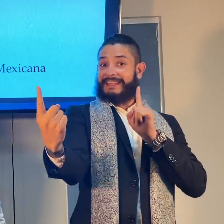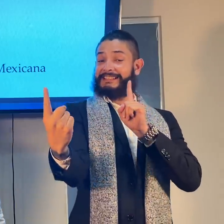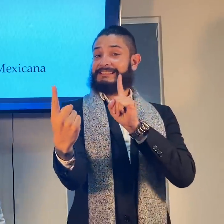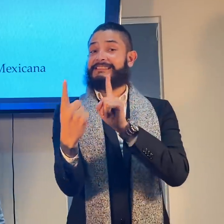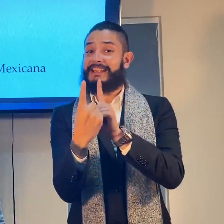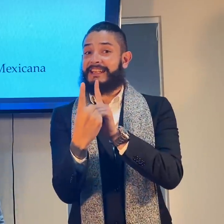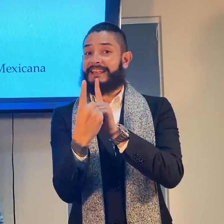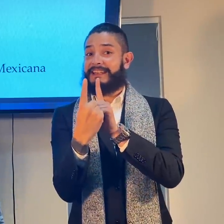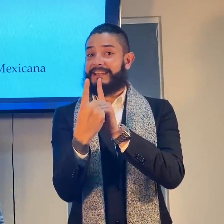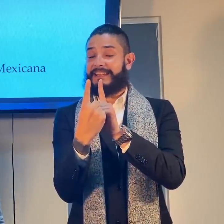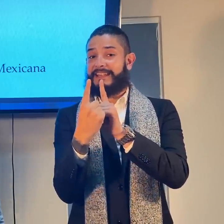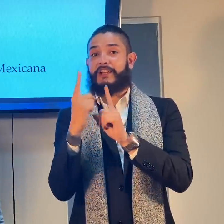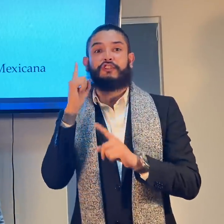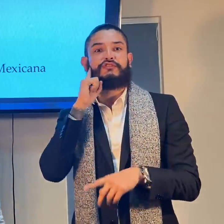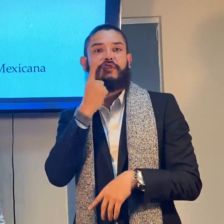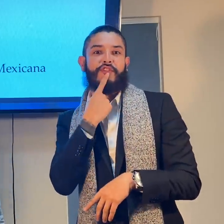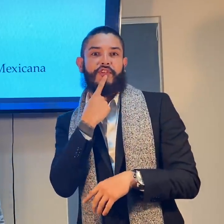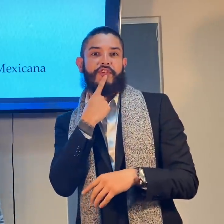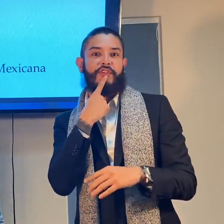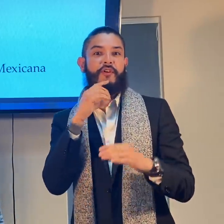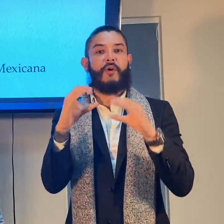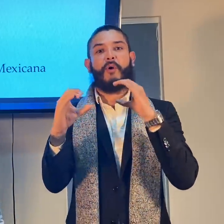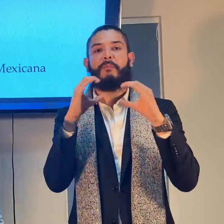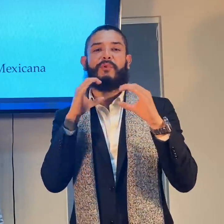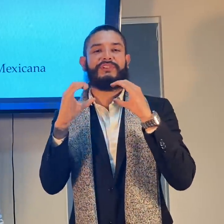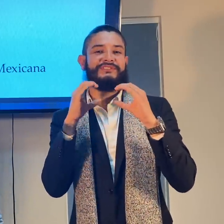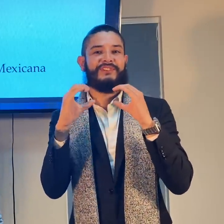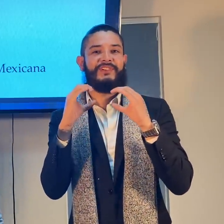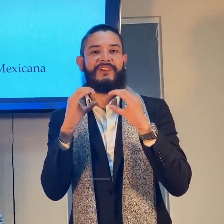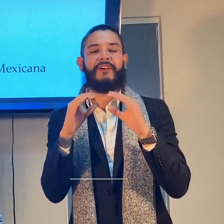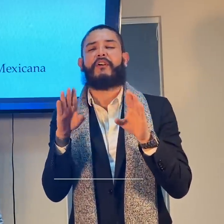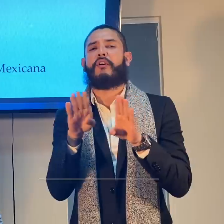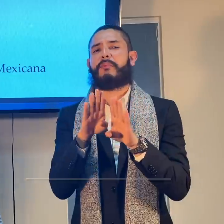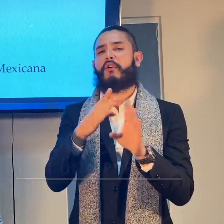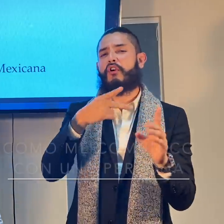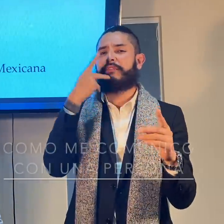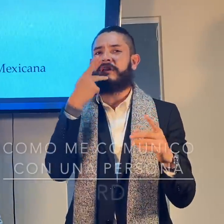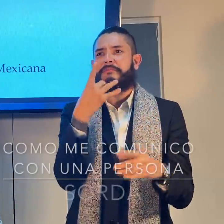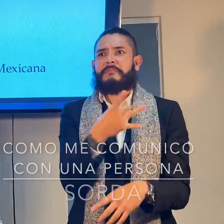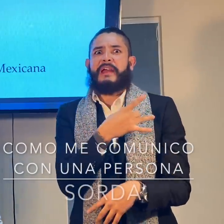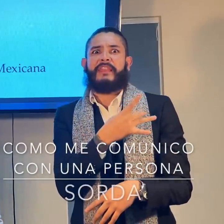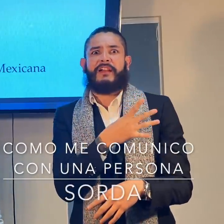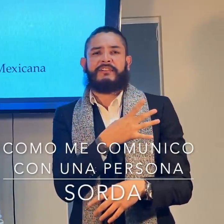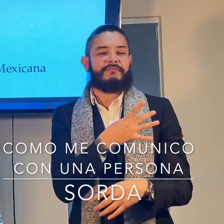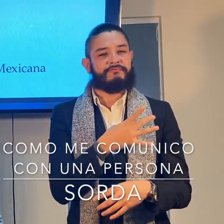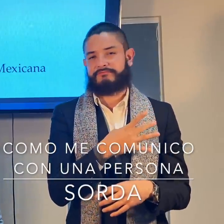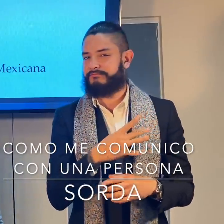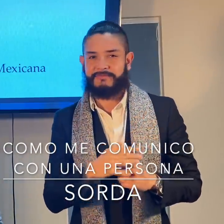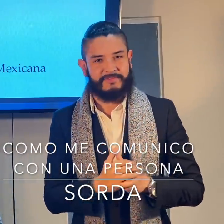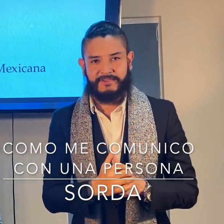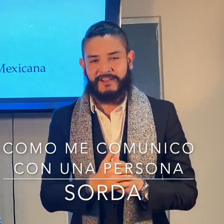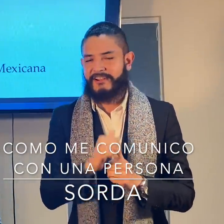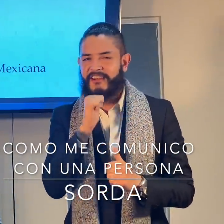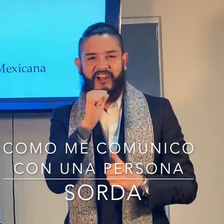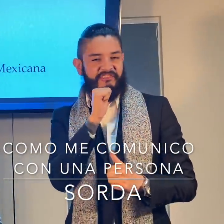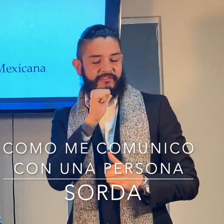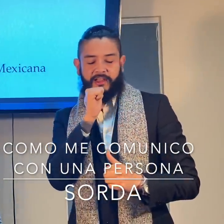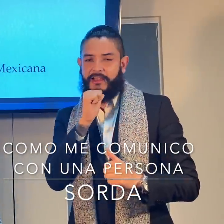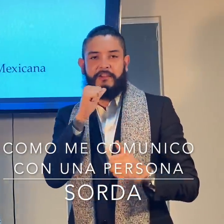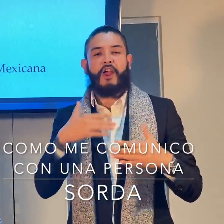Por ejemplo, si ustedes se encuentran con una persona sorda, ¿cómo se van a comunicar? A veces al oyente le da miedo. No, no